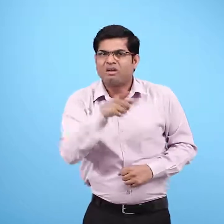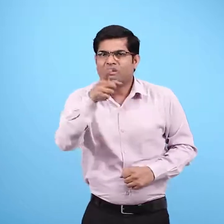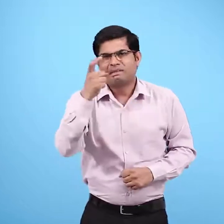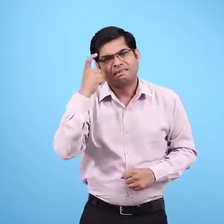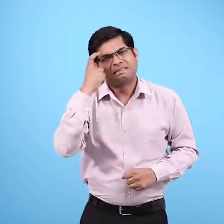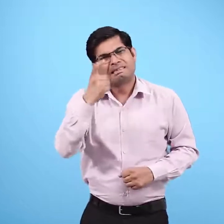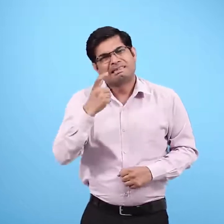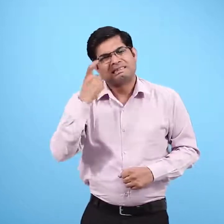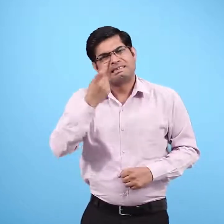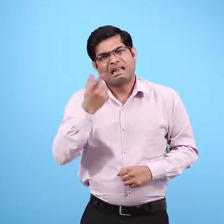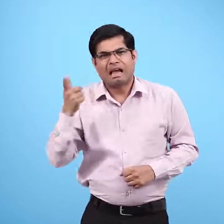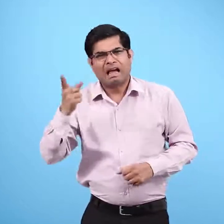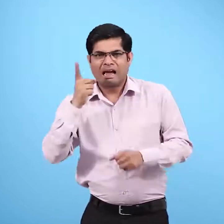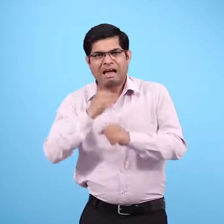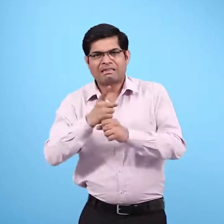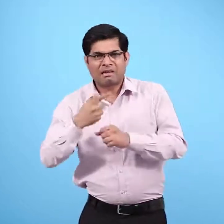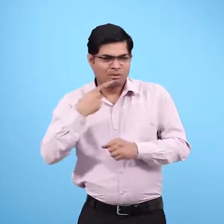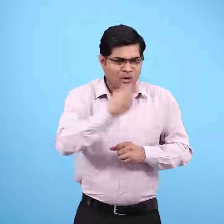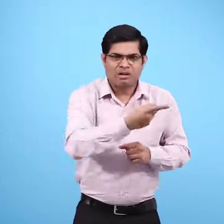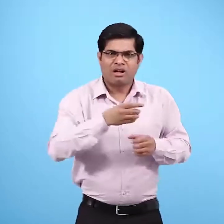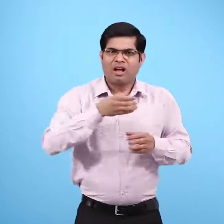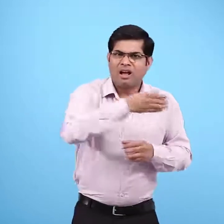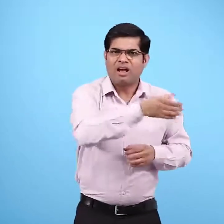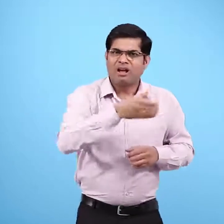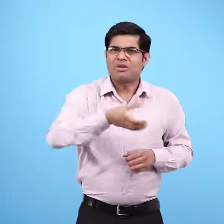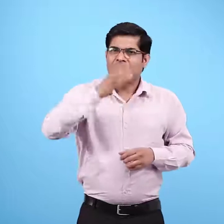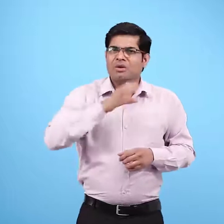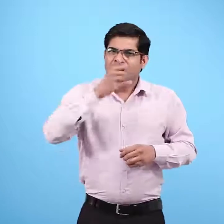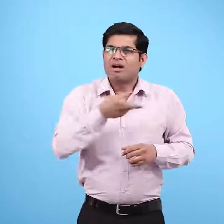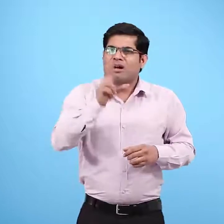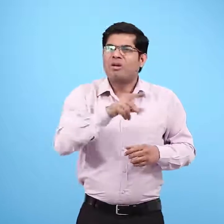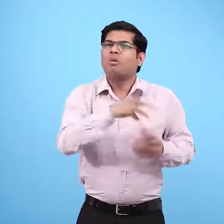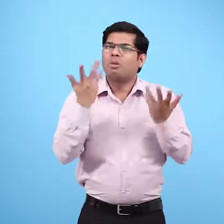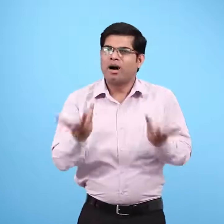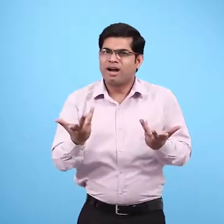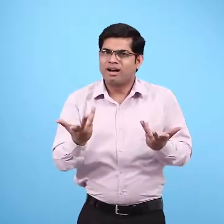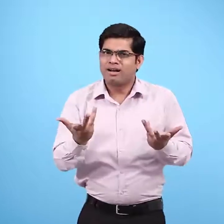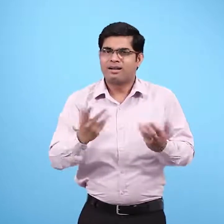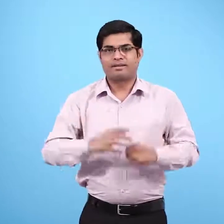सोचो वह खेल के दौरान ग्लुकोस क्यों पीती होगी?